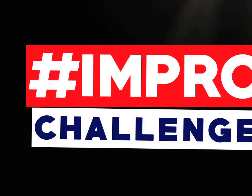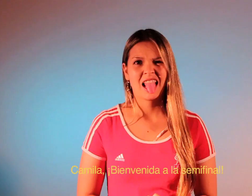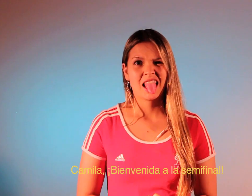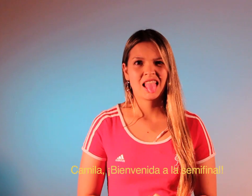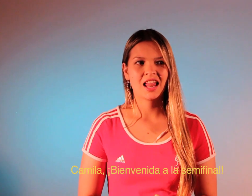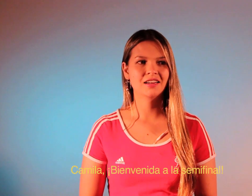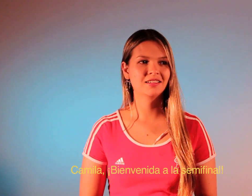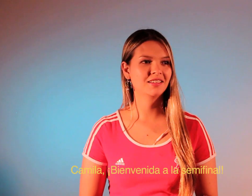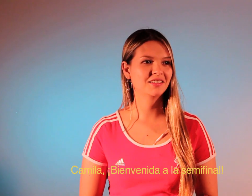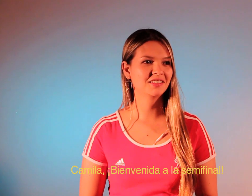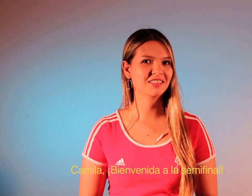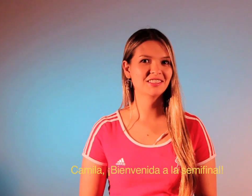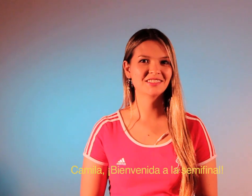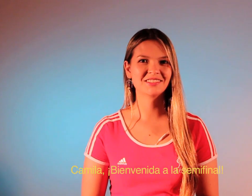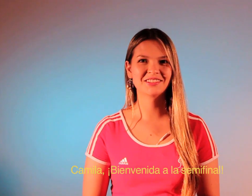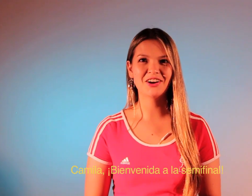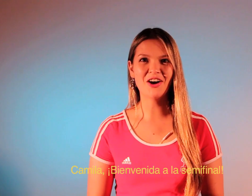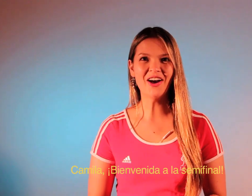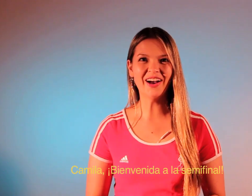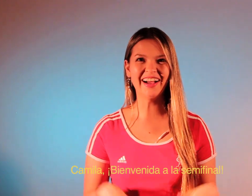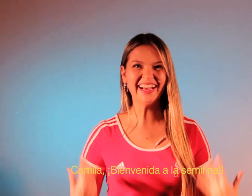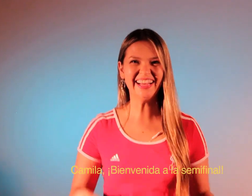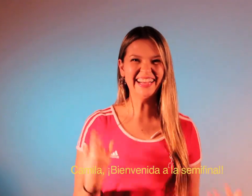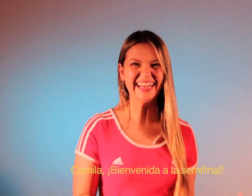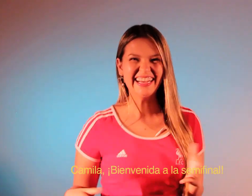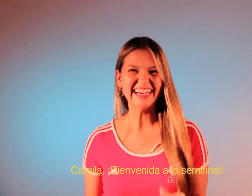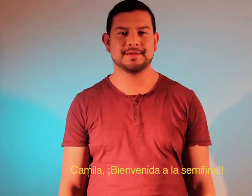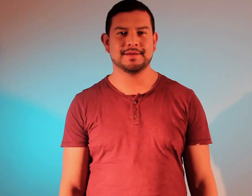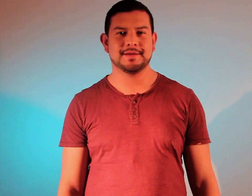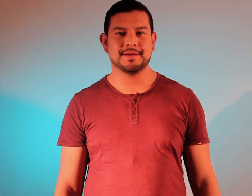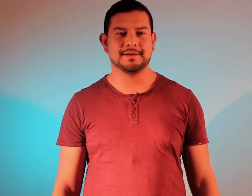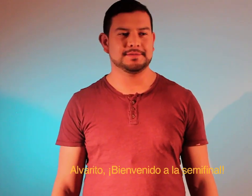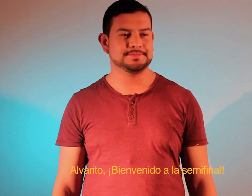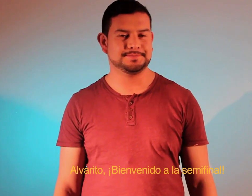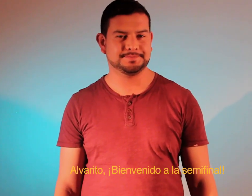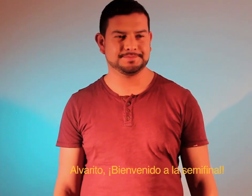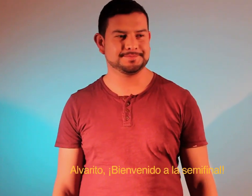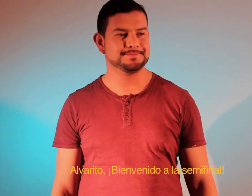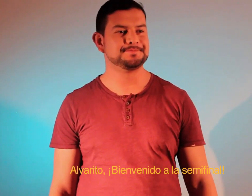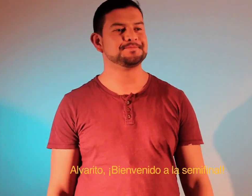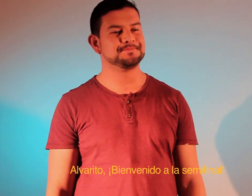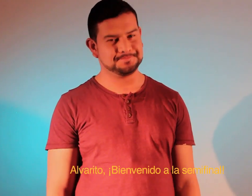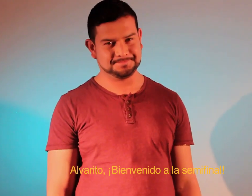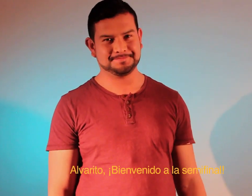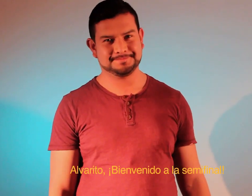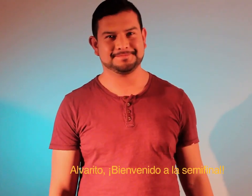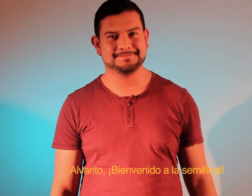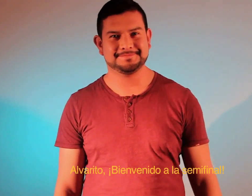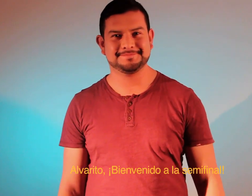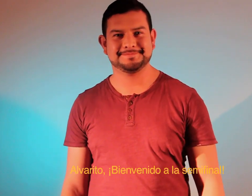Camila, bienvenida a la semifinal. Alvarito, bienvenido a la semifinal.